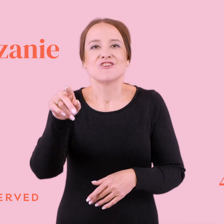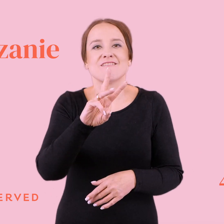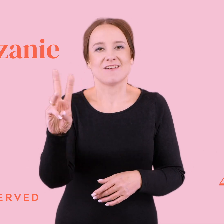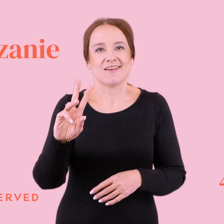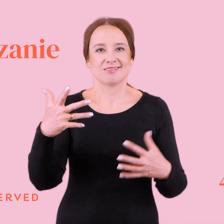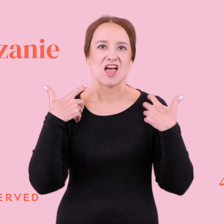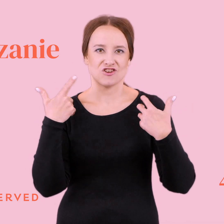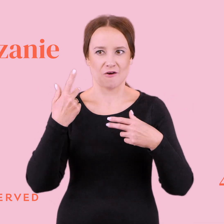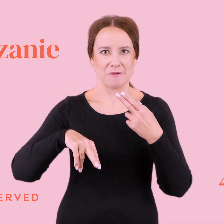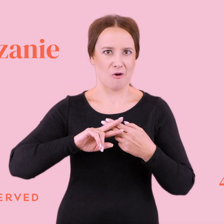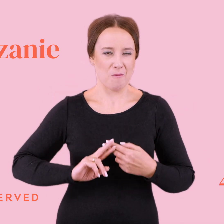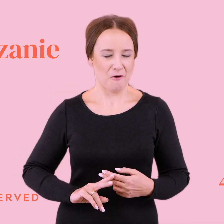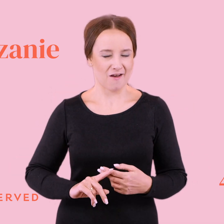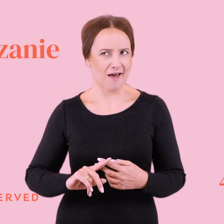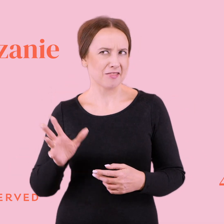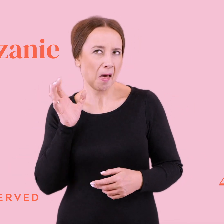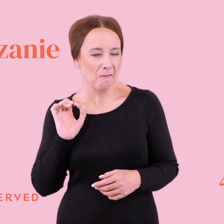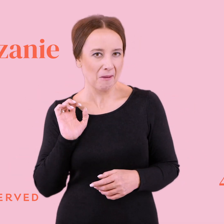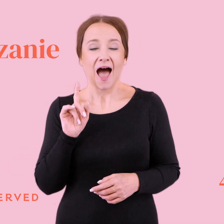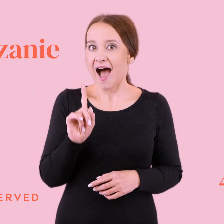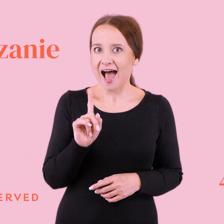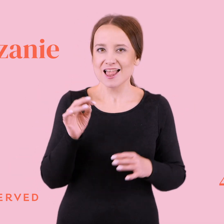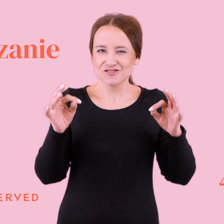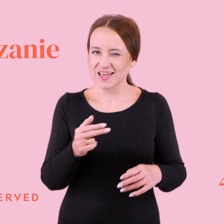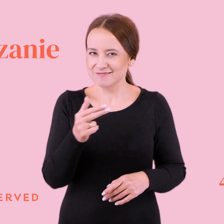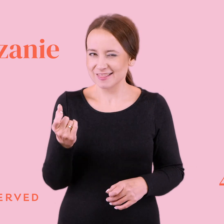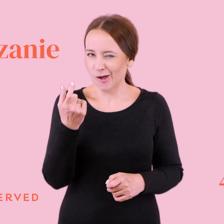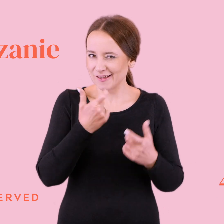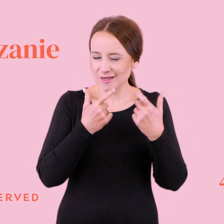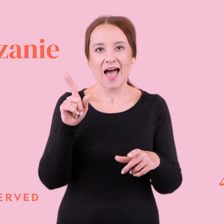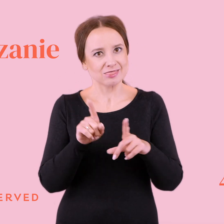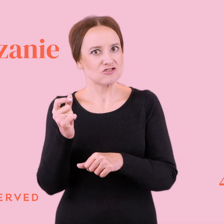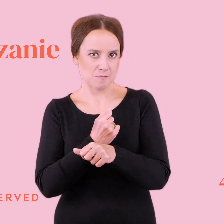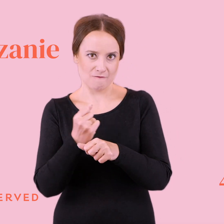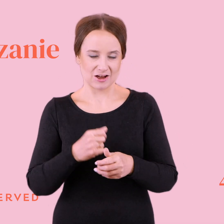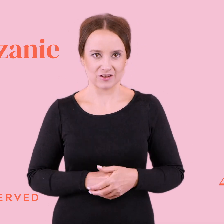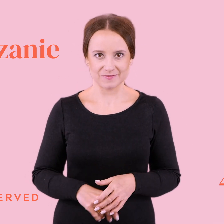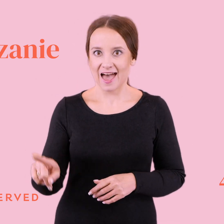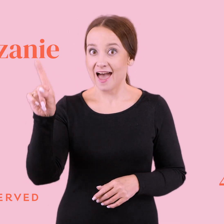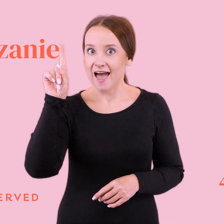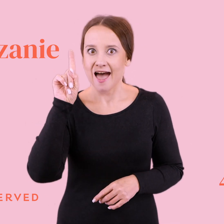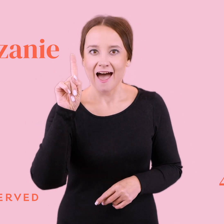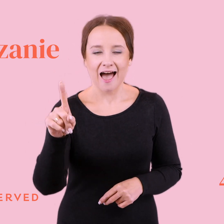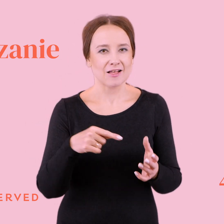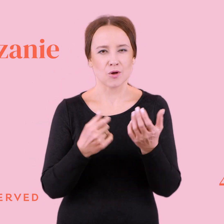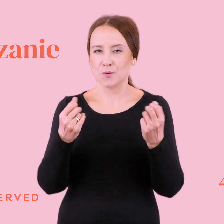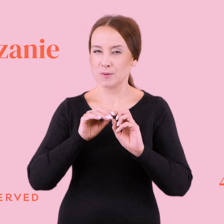na żywo pod nosem. Ale dziś temat jest i śmieszny w sumie i poważny, a zjawisko jest bardzo powszechne takie, no i